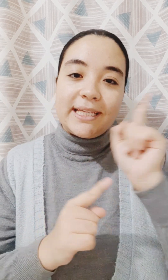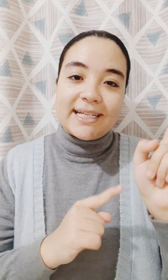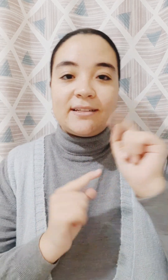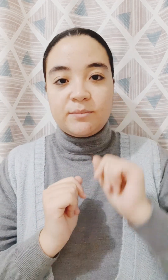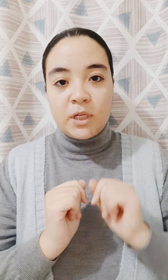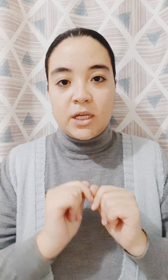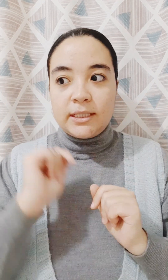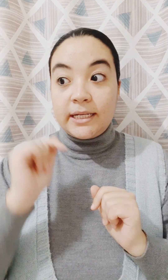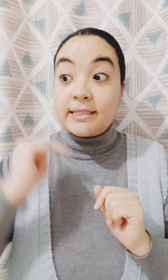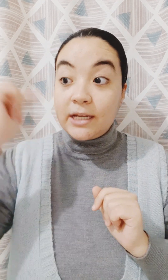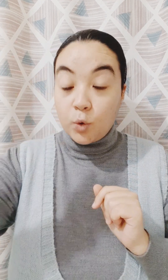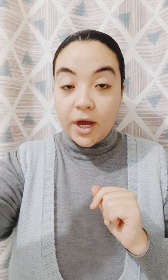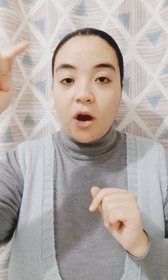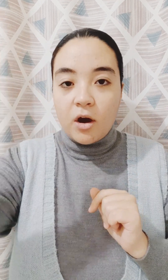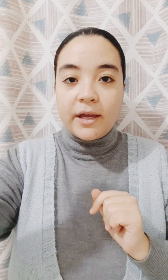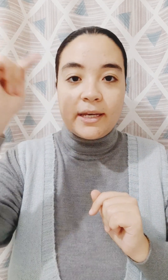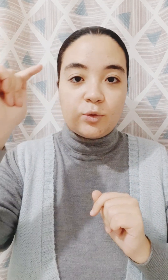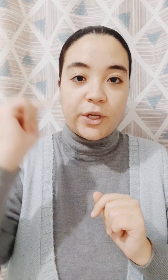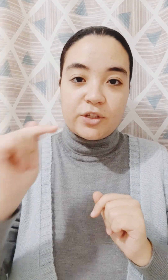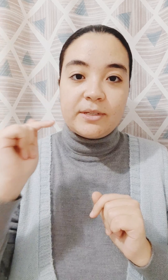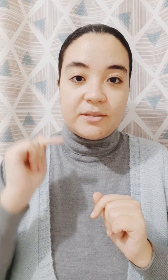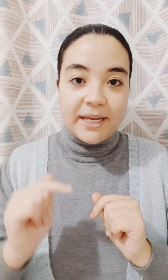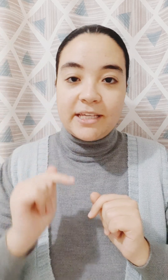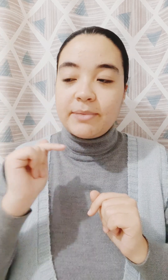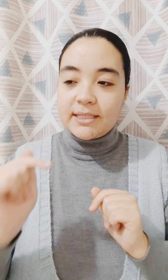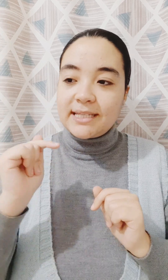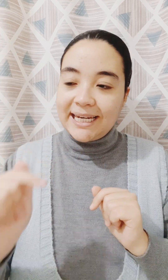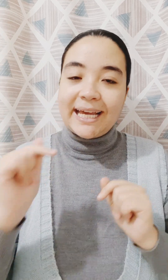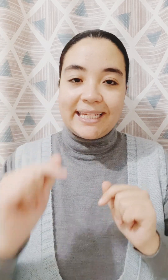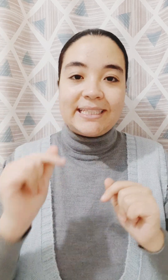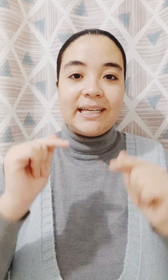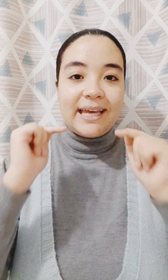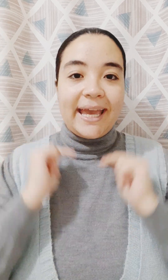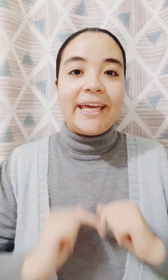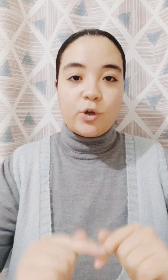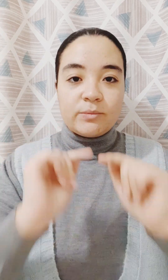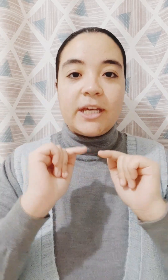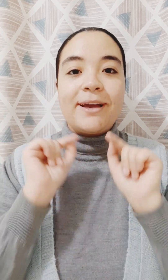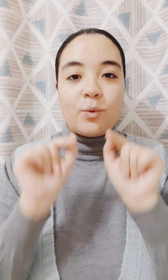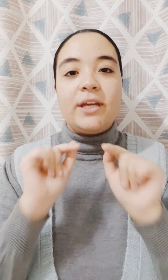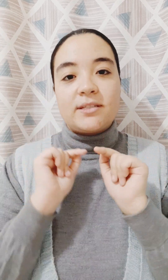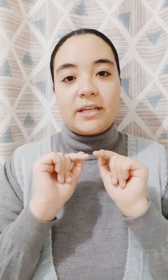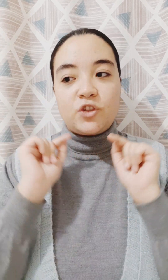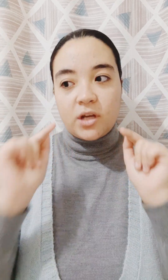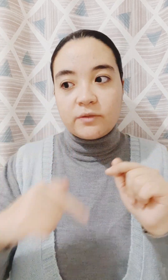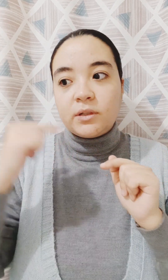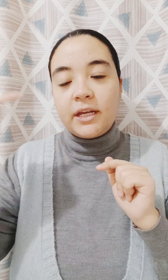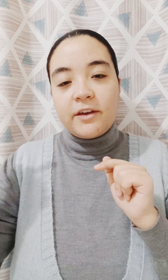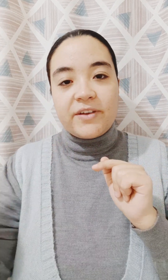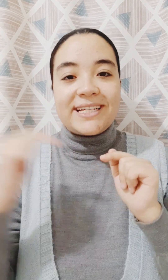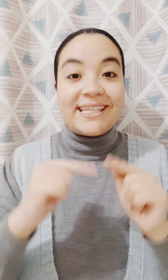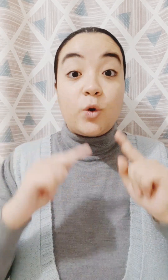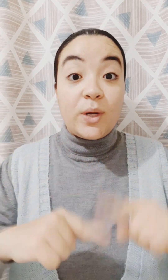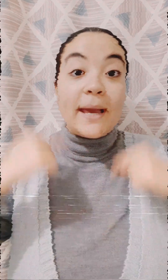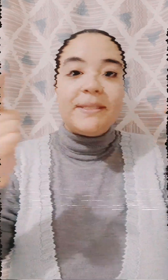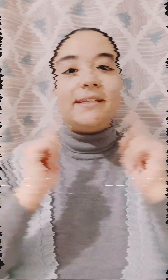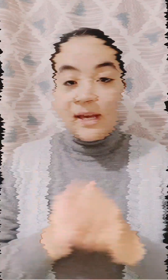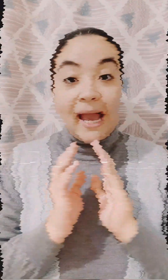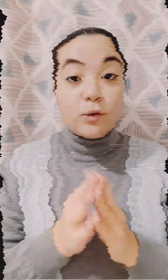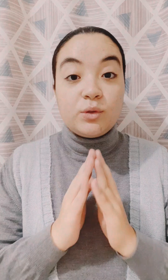كذا ده انا السنة كلها اه كانت وحشة بالنسبة لي بس انا خليت اخر يوم ده يبقى كويس عشان افضل فاكر السنة كلها به حاولوا